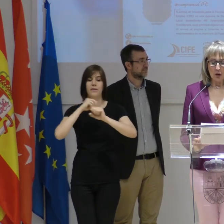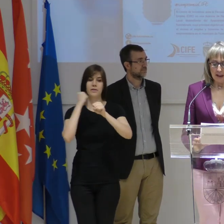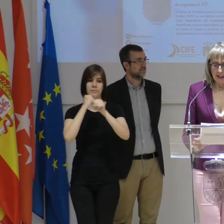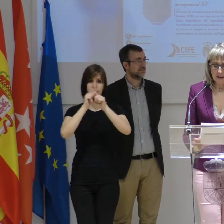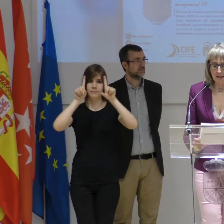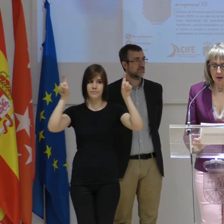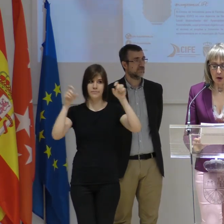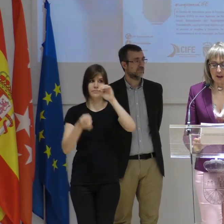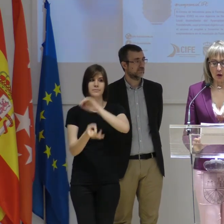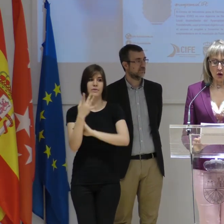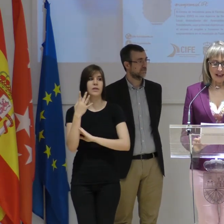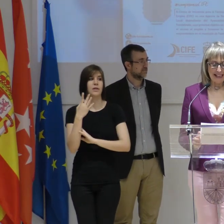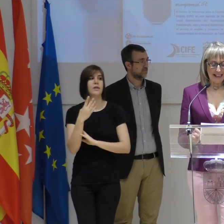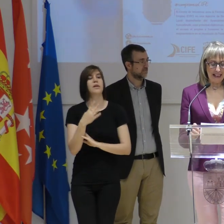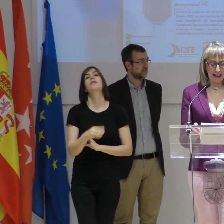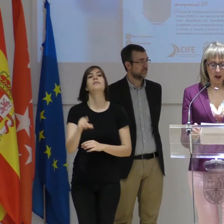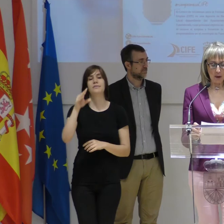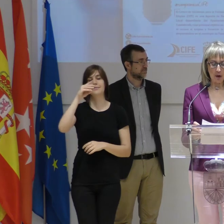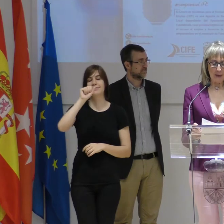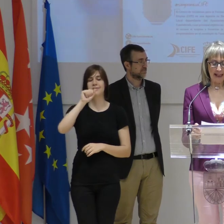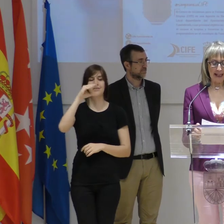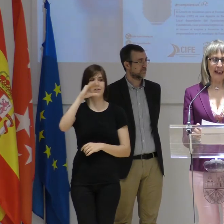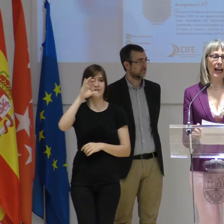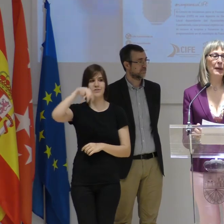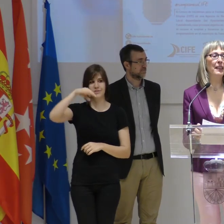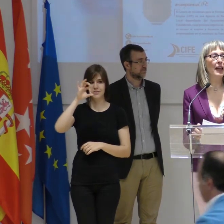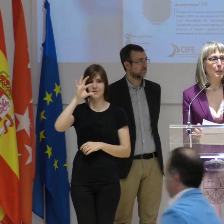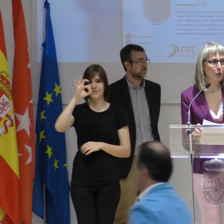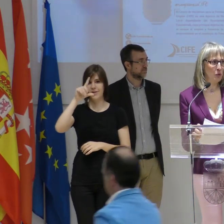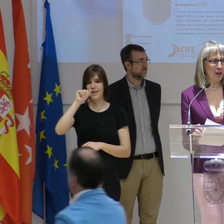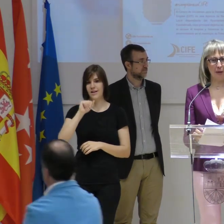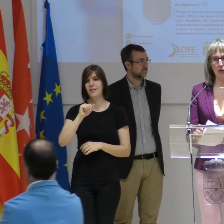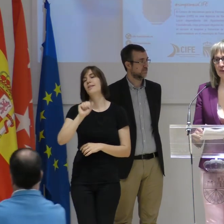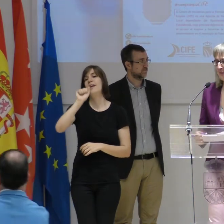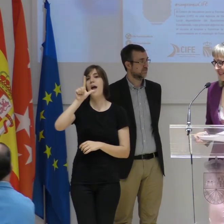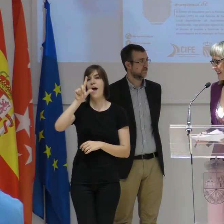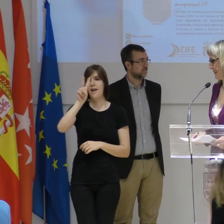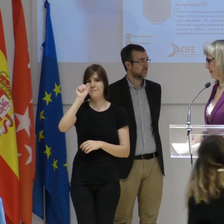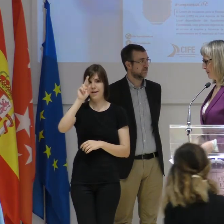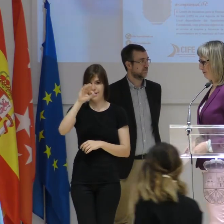Recoge en la distinción doña Consoli Sánchez Hernado y don Miguel Ángel Álvarez Campos. Un aplauso.